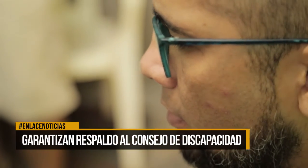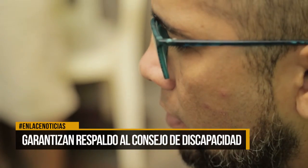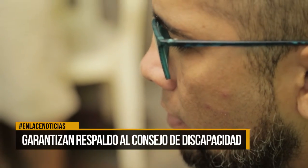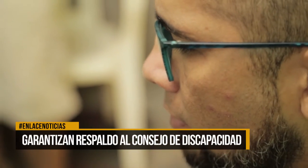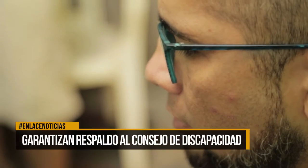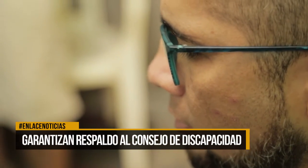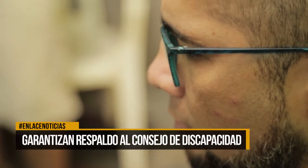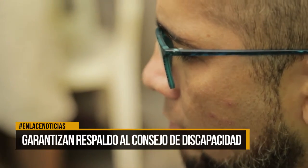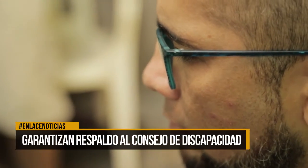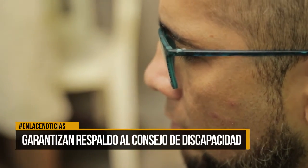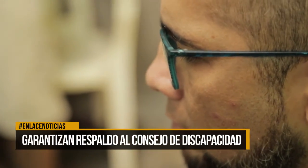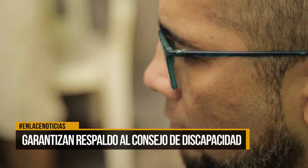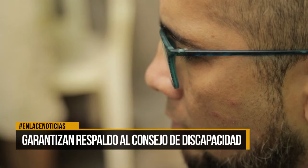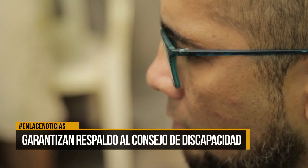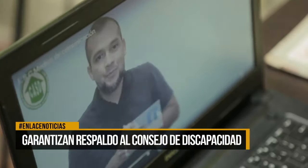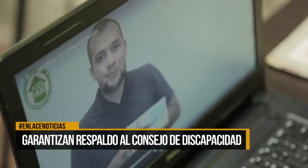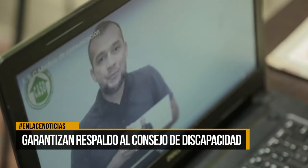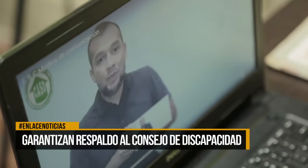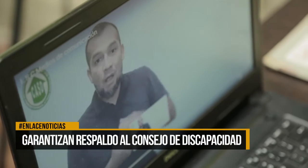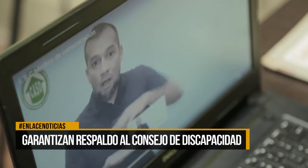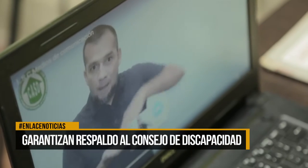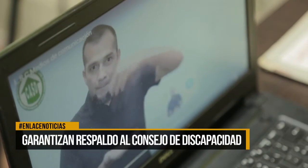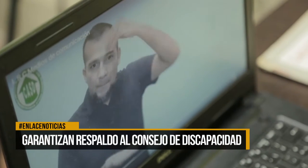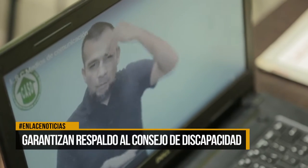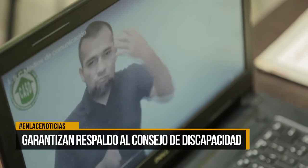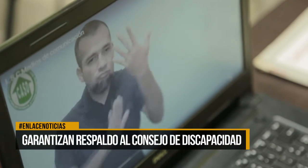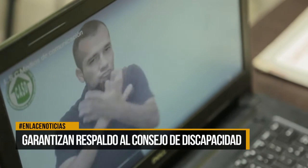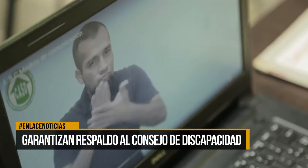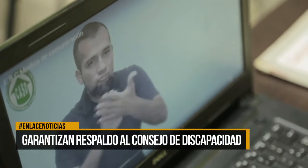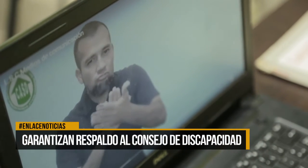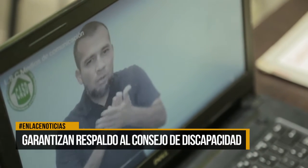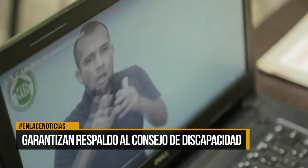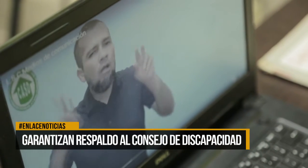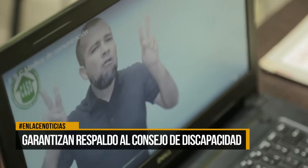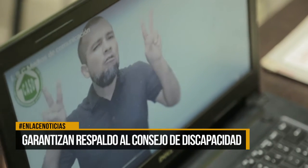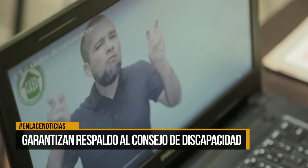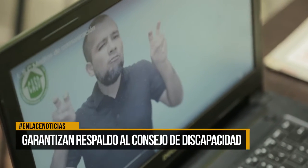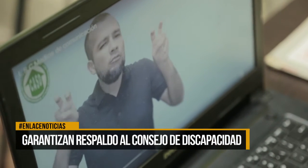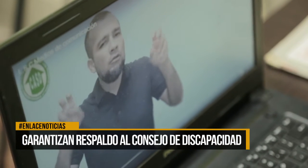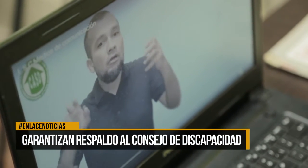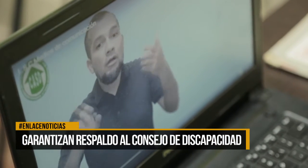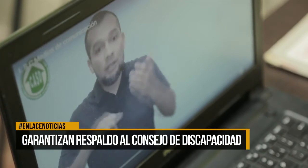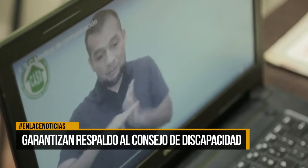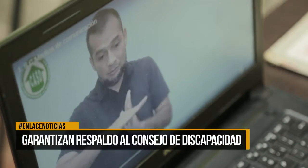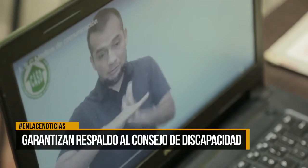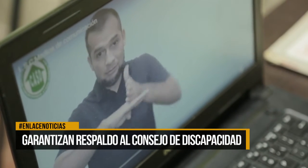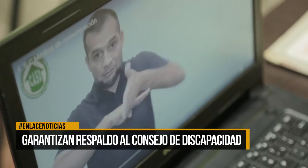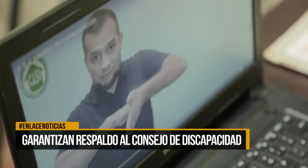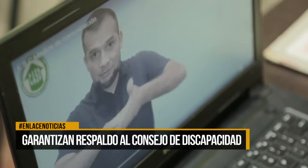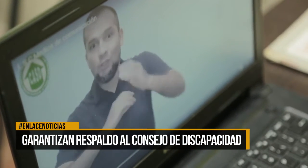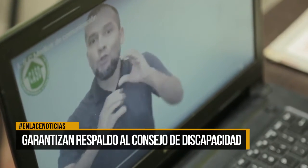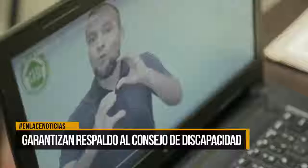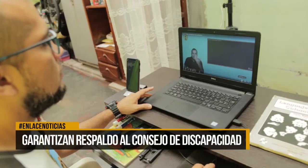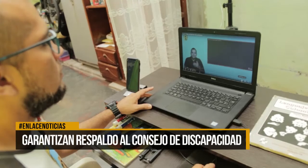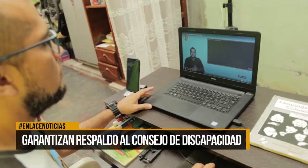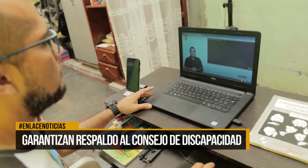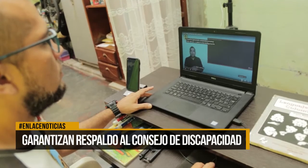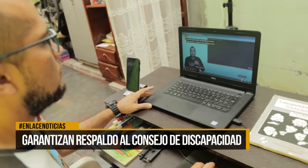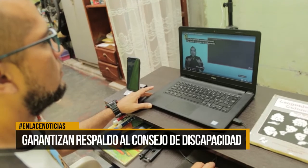muy pendiente de ponerla en términos de seguridad alimentaria, de oportunidades de trabajo, de infraestructura de ciudad para ellos.